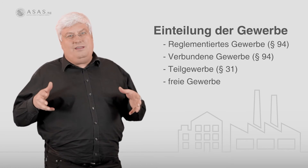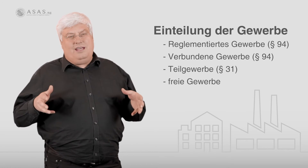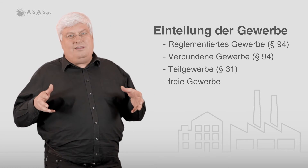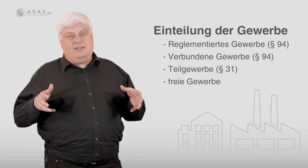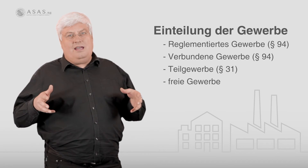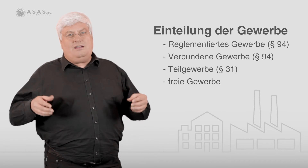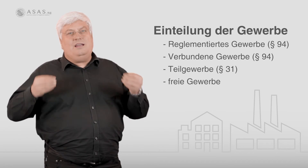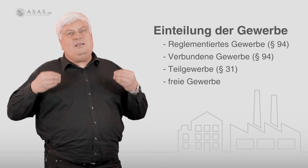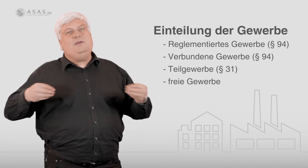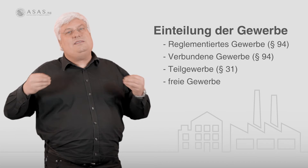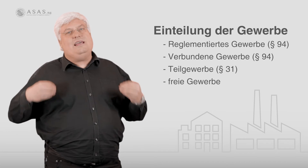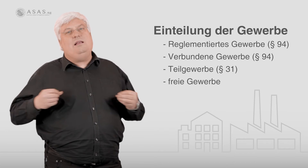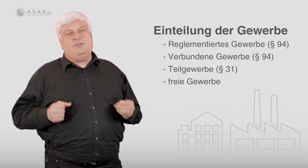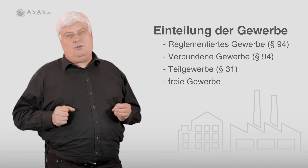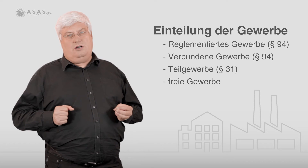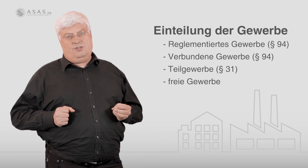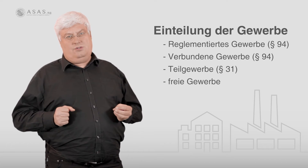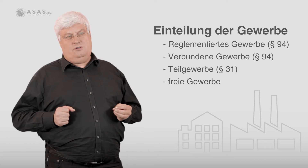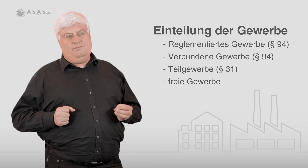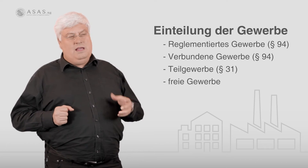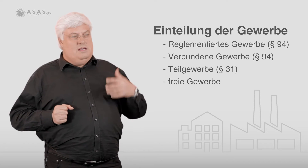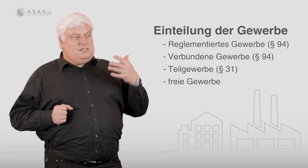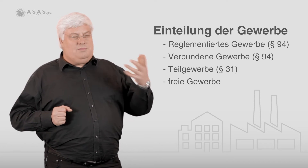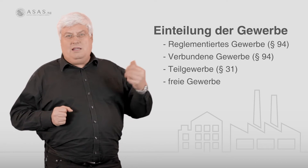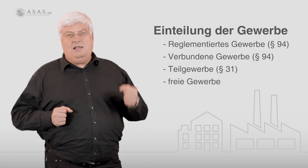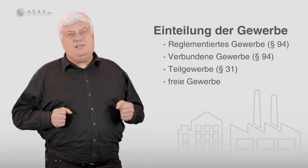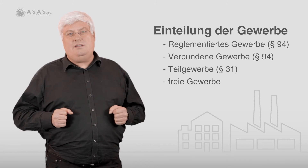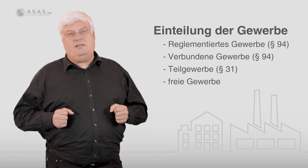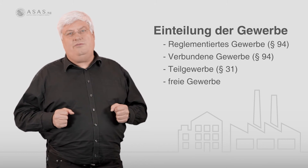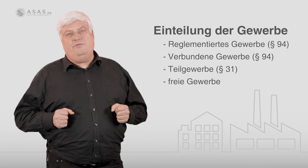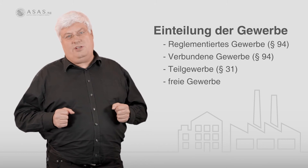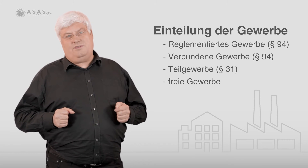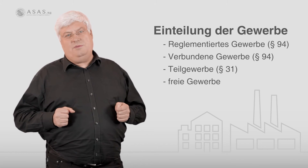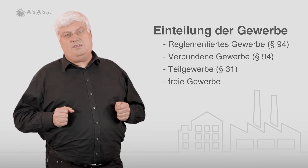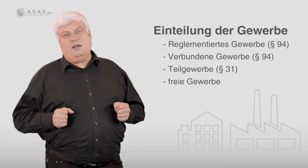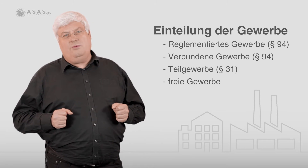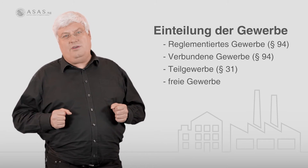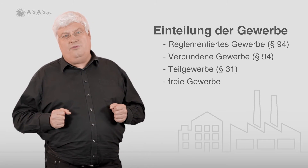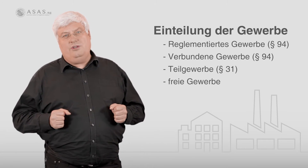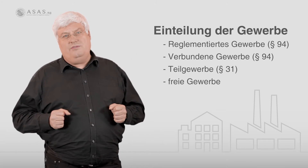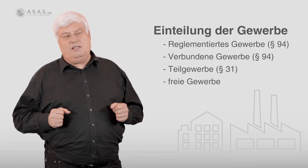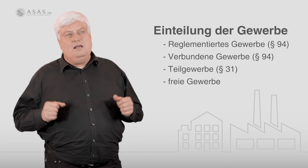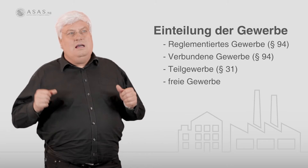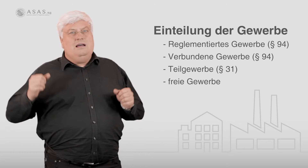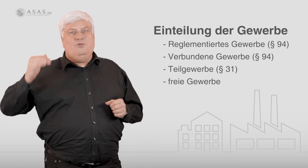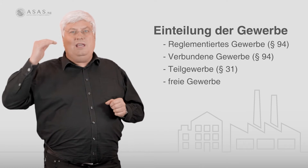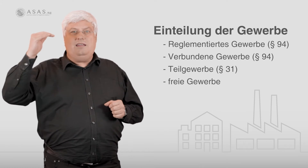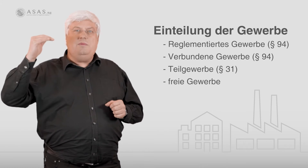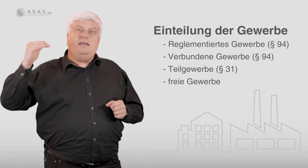Tätigkeit kann ich mir selber sogar aussuchen. Es gibt eine Liste, die vom Wirtschaftsministerium geführt wird, wo jede Menge